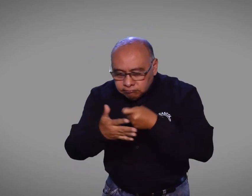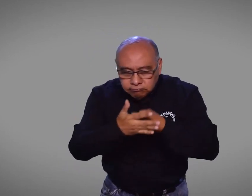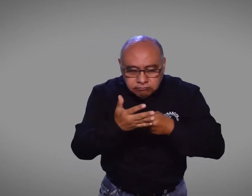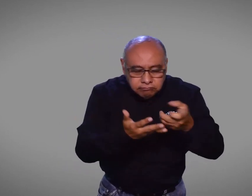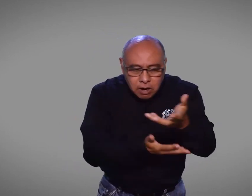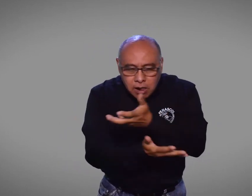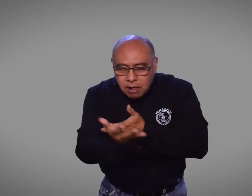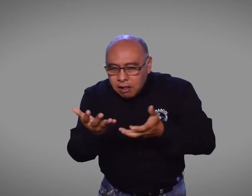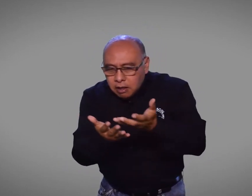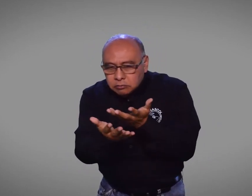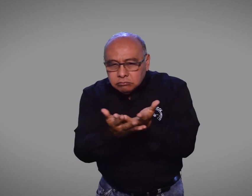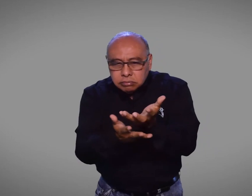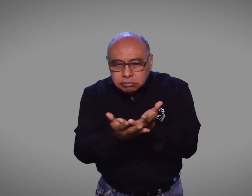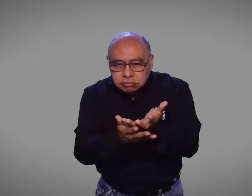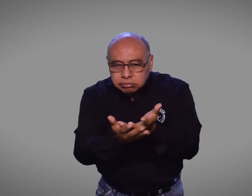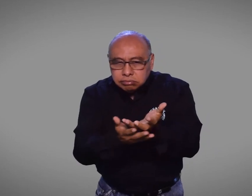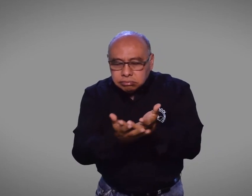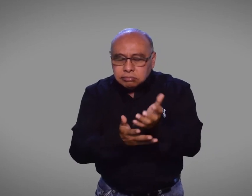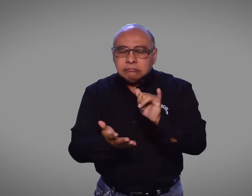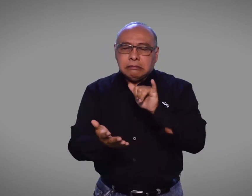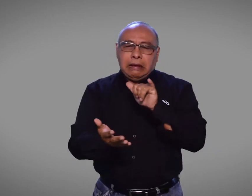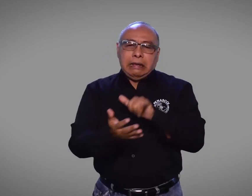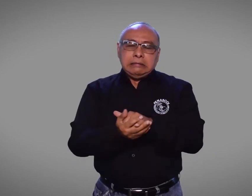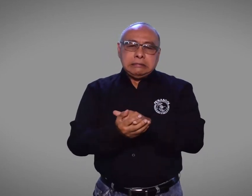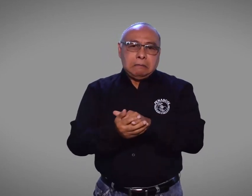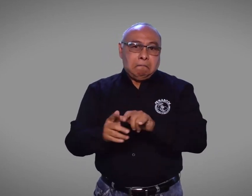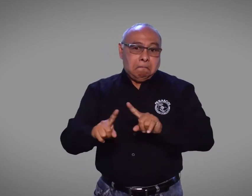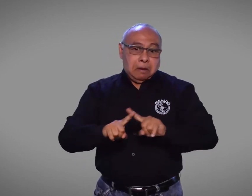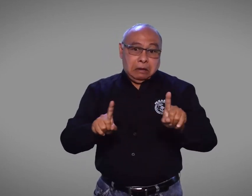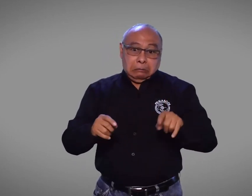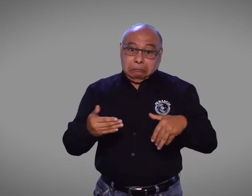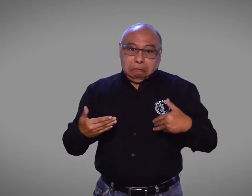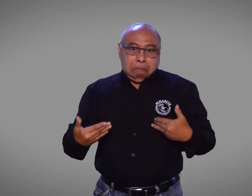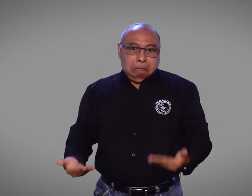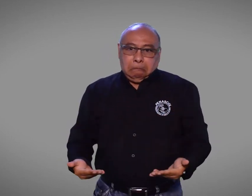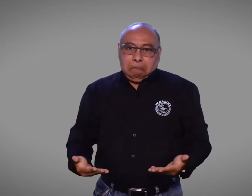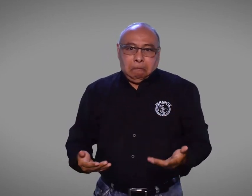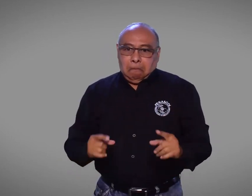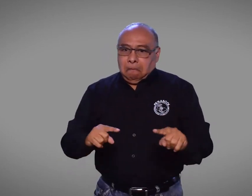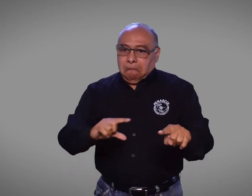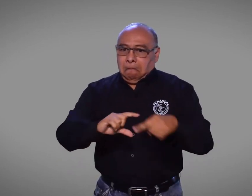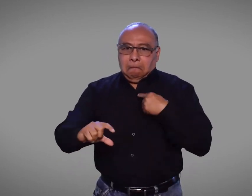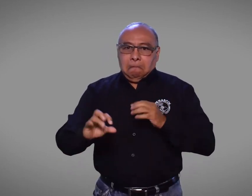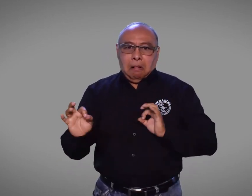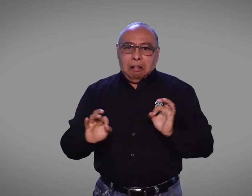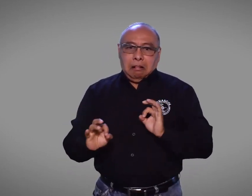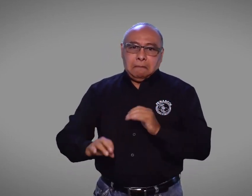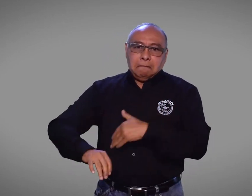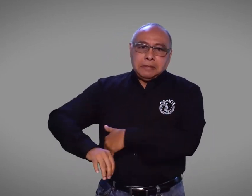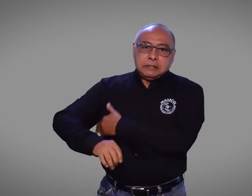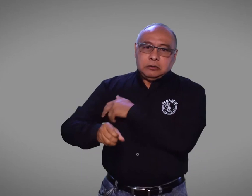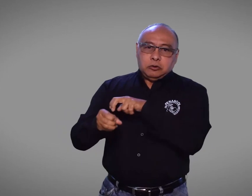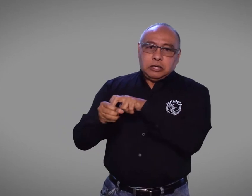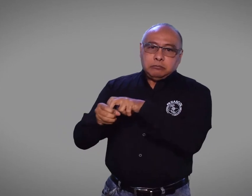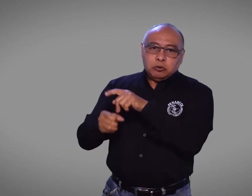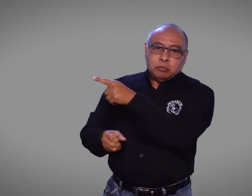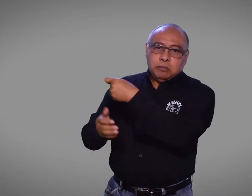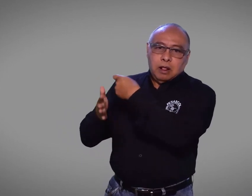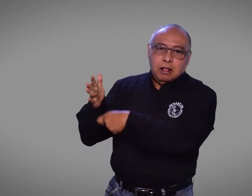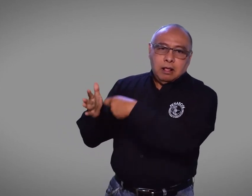correcciones necesarias, pero tampoco fue contestado, lo que supone que el Ministerio de Transporte aún sigue ajustando la resolución.